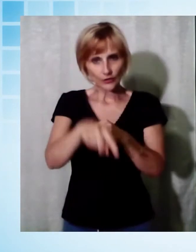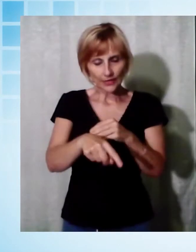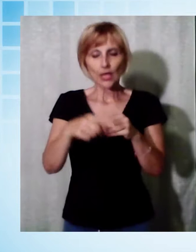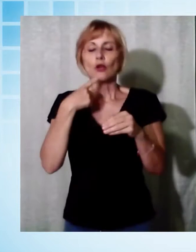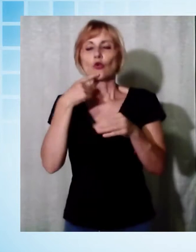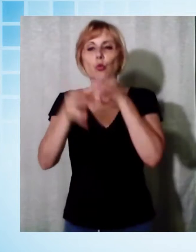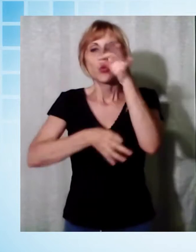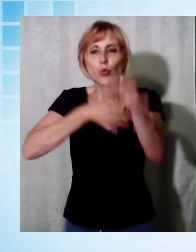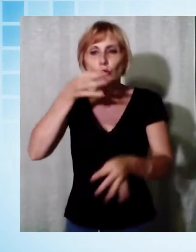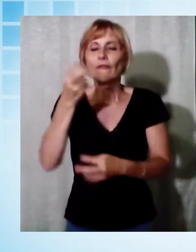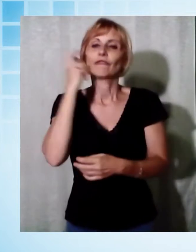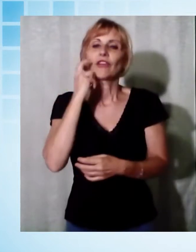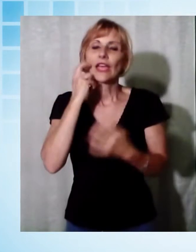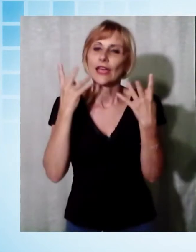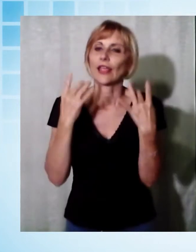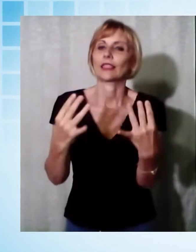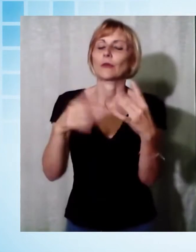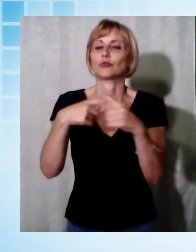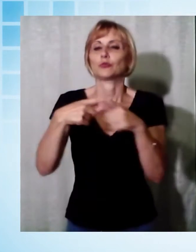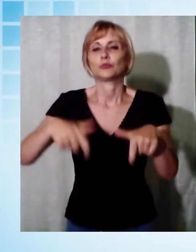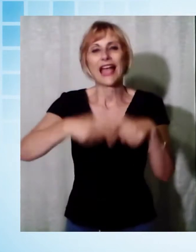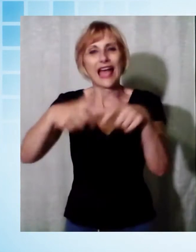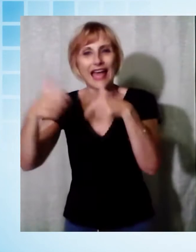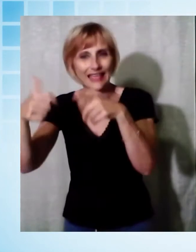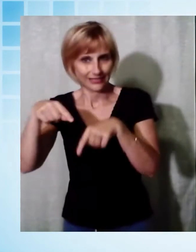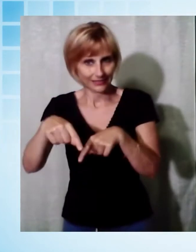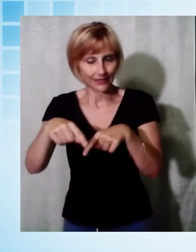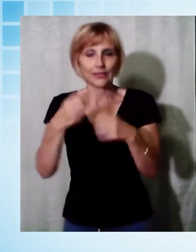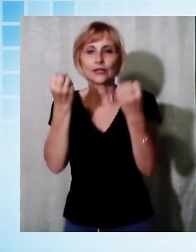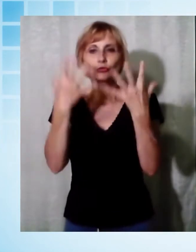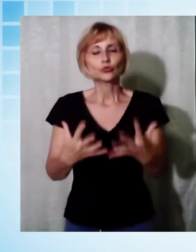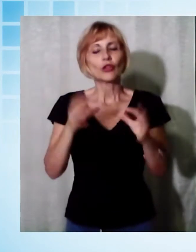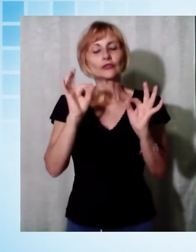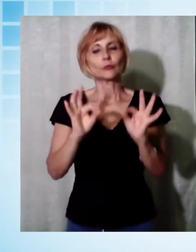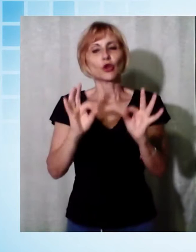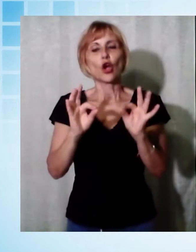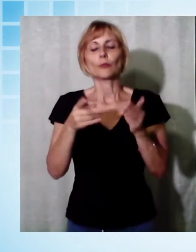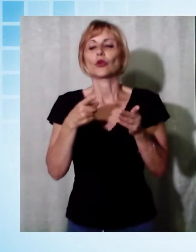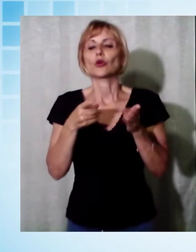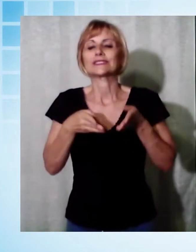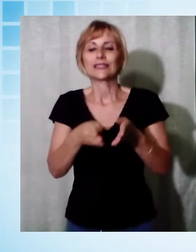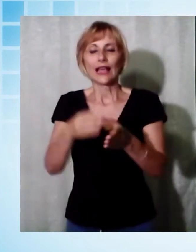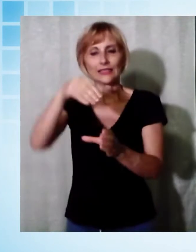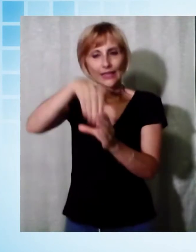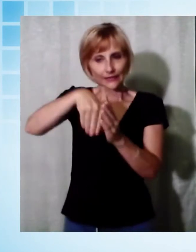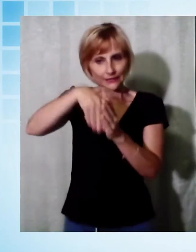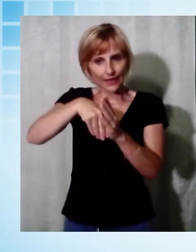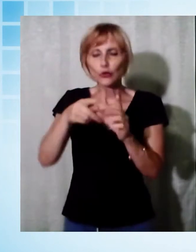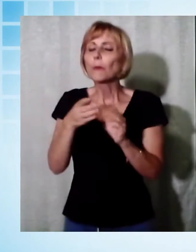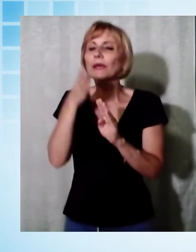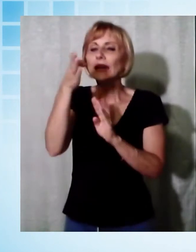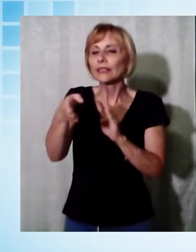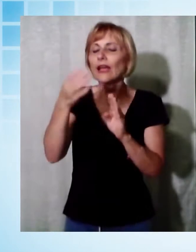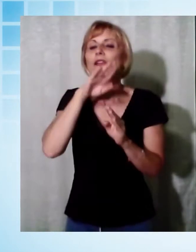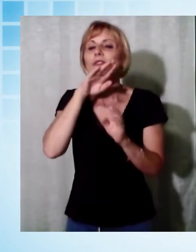Cosa che è avvenuta pochi giorni fa nella strada interna che porta alla vecchia stazione, alla passerella. Quindi il collegamento con il comune di